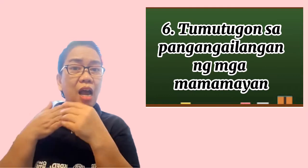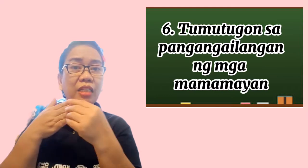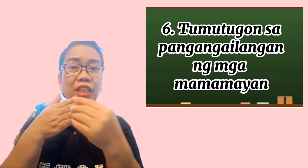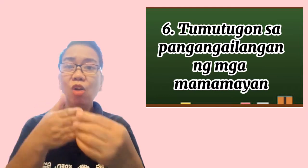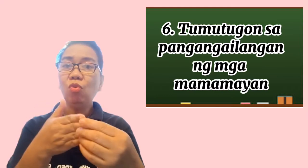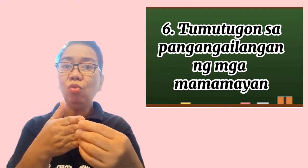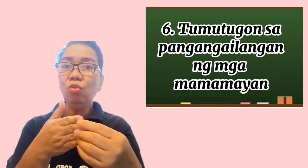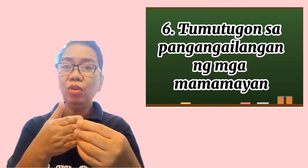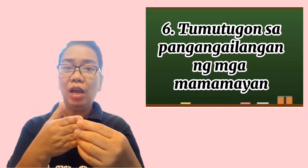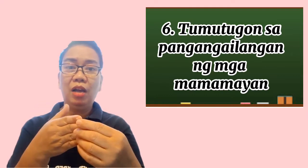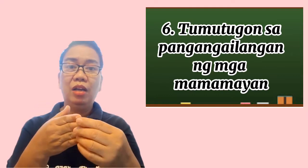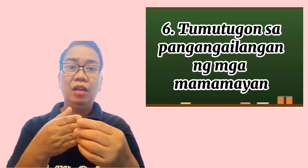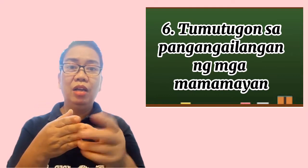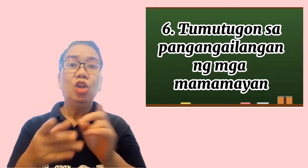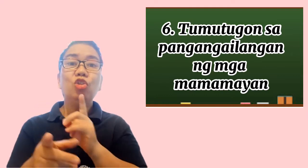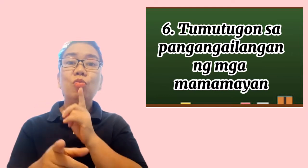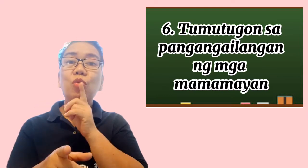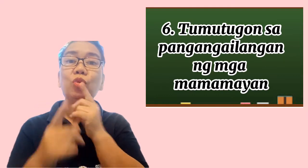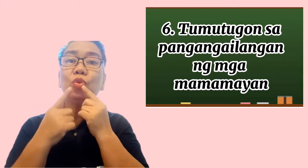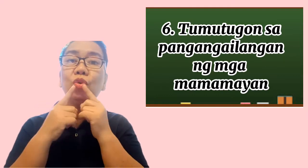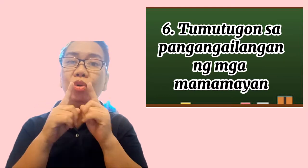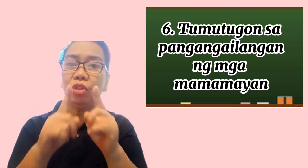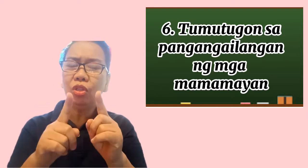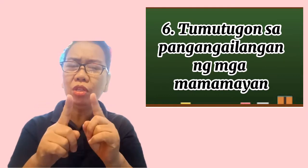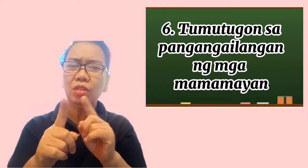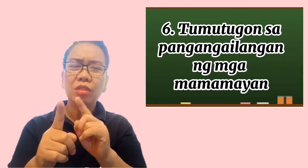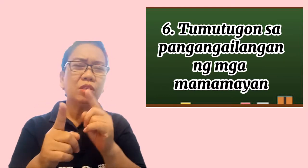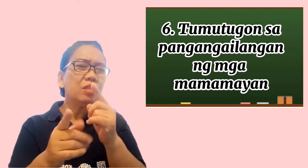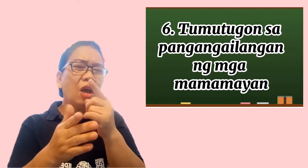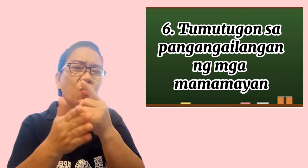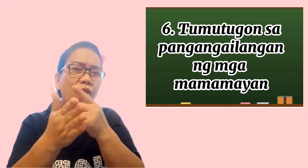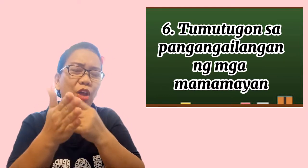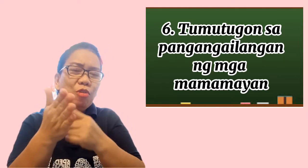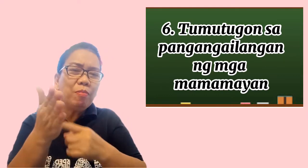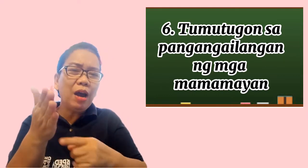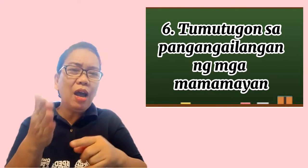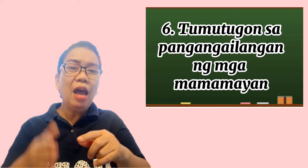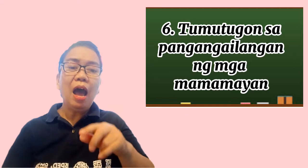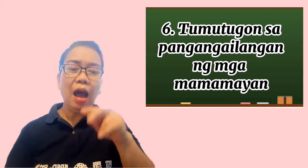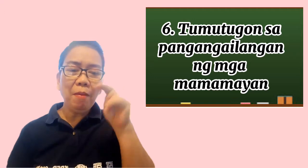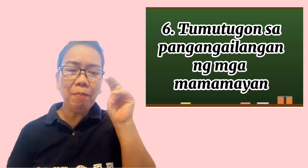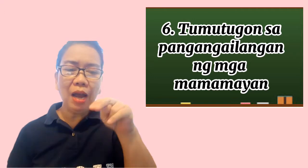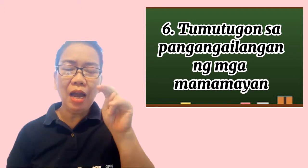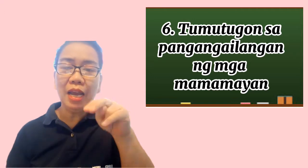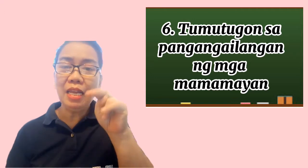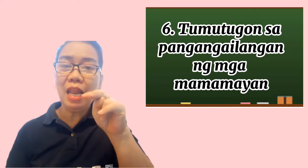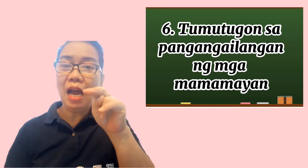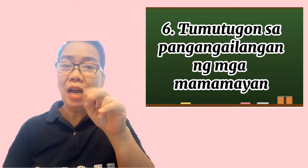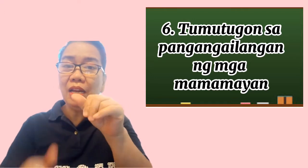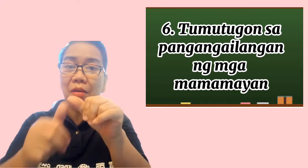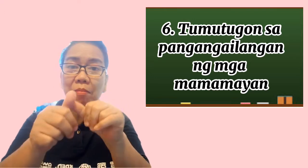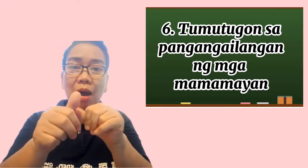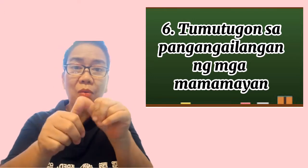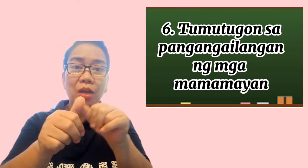at nangungunang tumutugon sa kung ano ba ang pangangailangan ng bawat